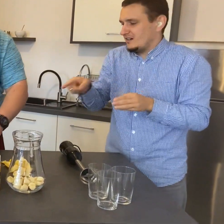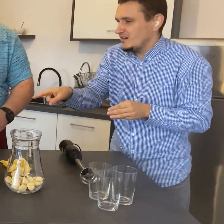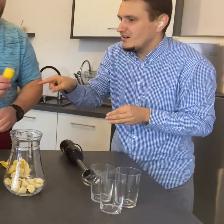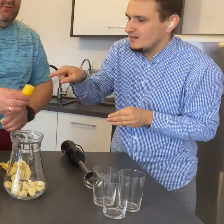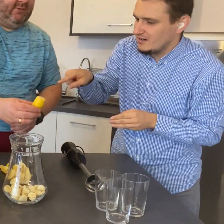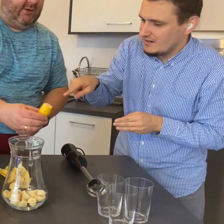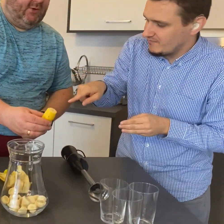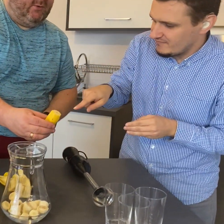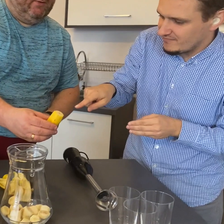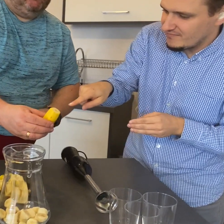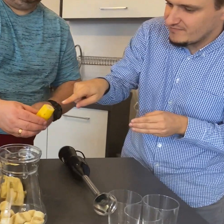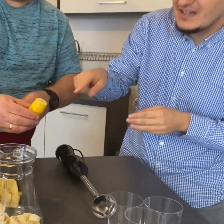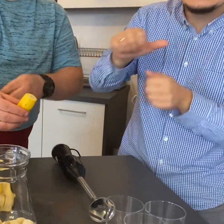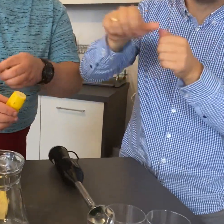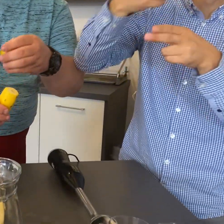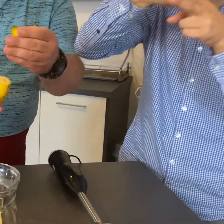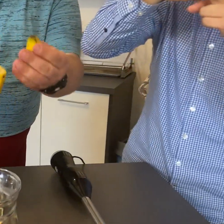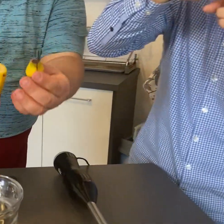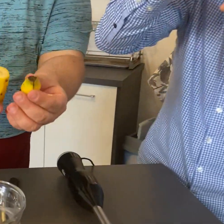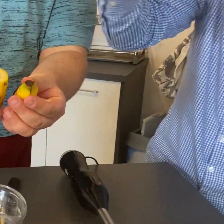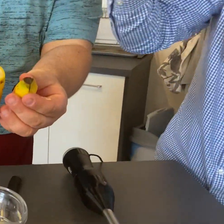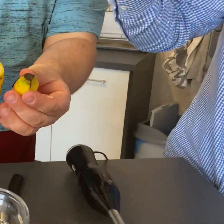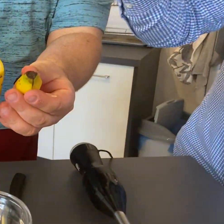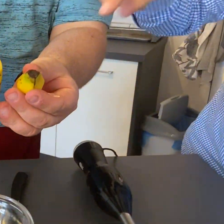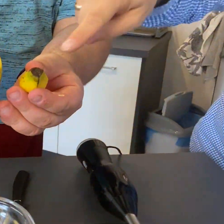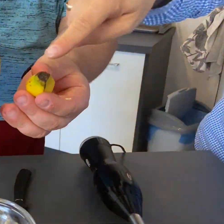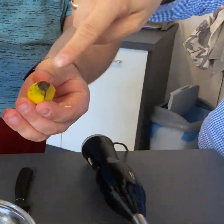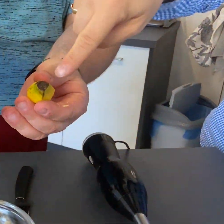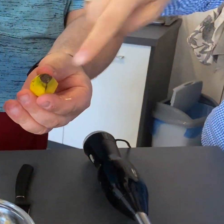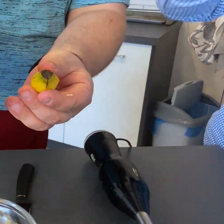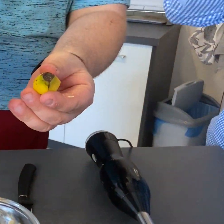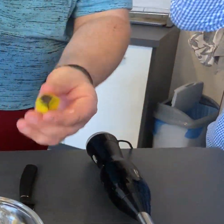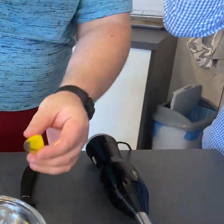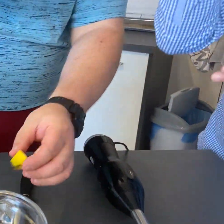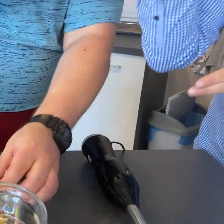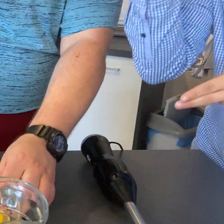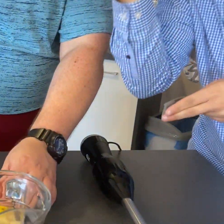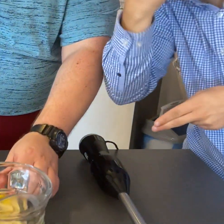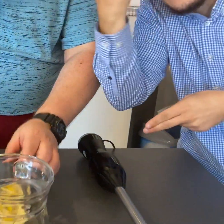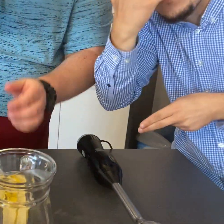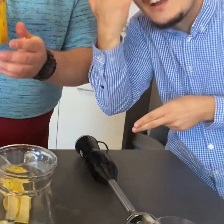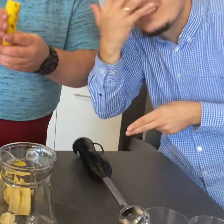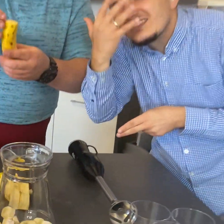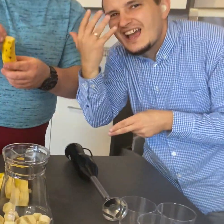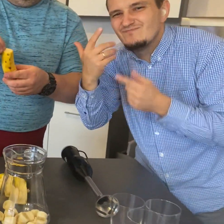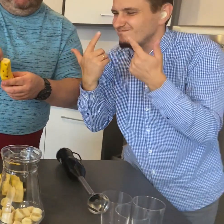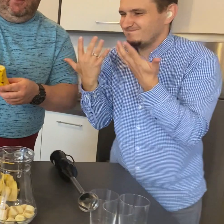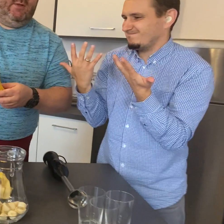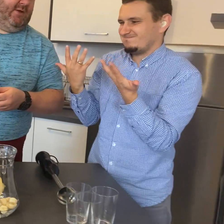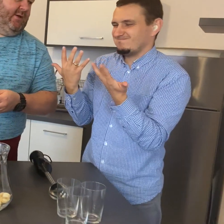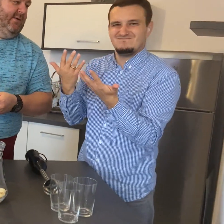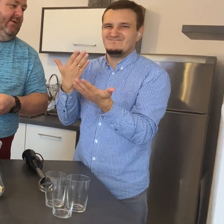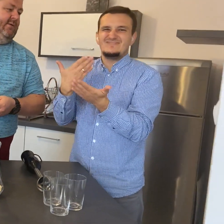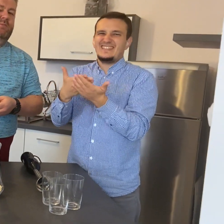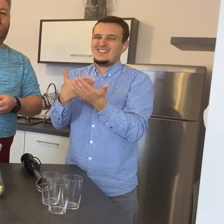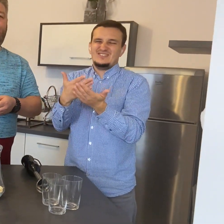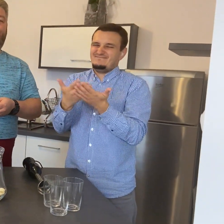czystego banana i ta końcówka. Prawda? Ale to też nadaje się do jedzenia. Można było